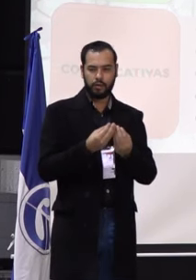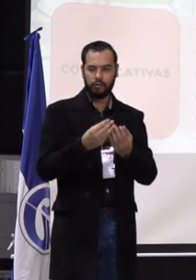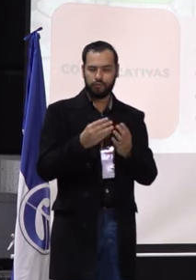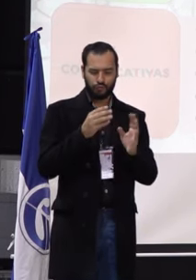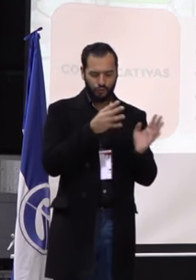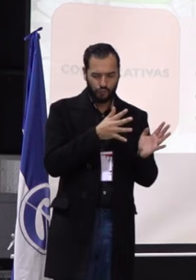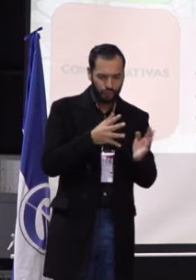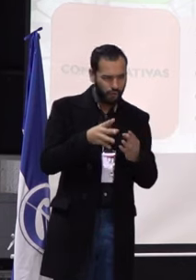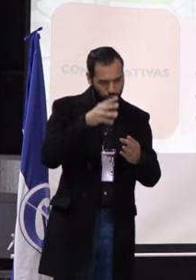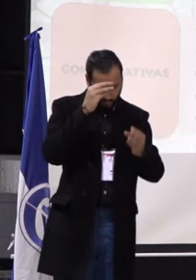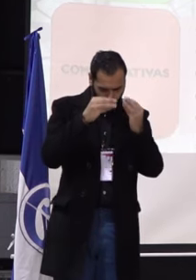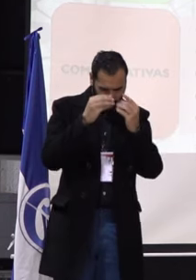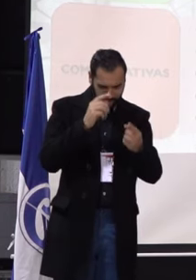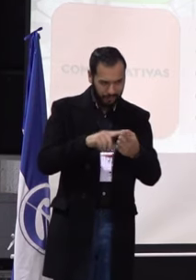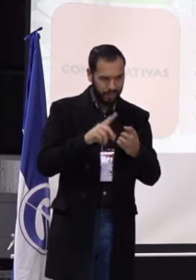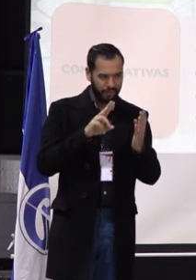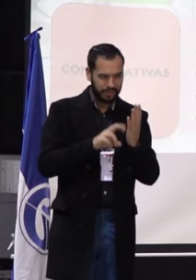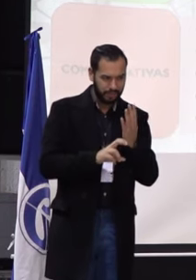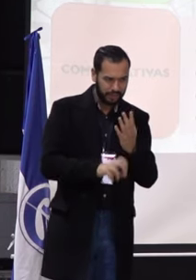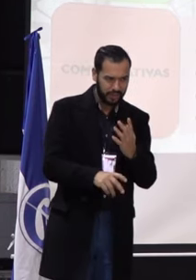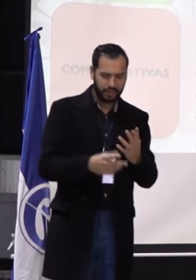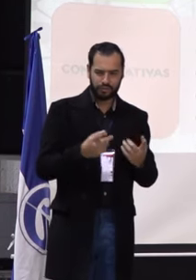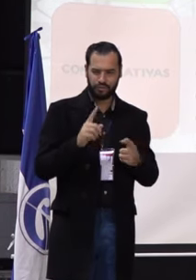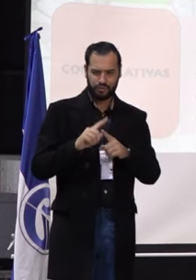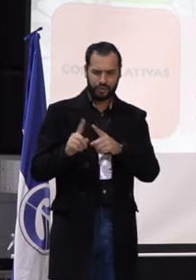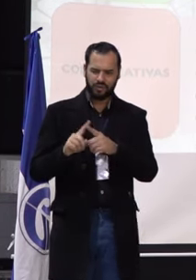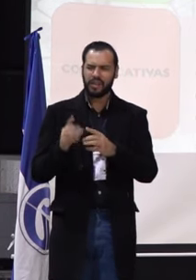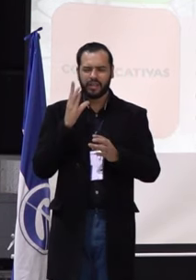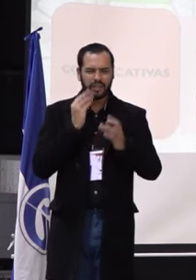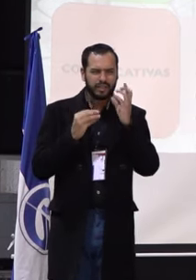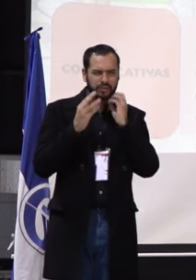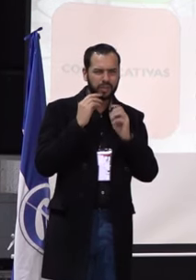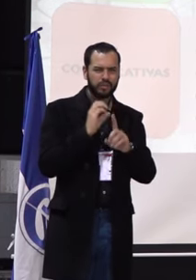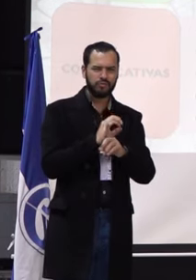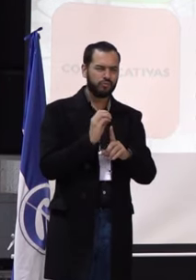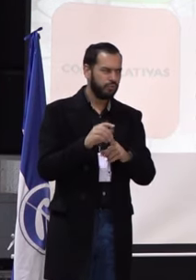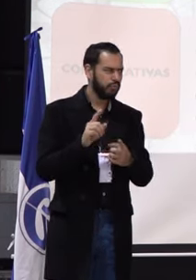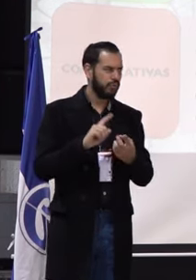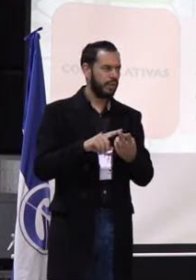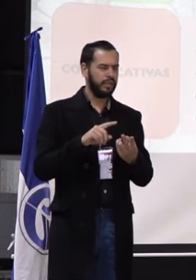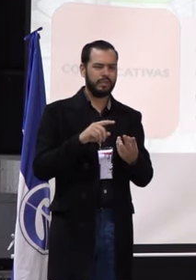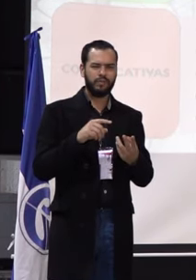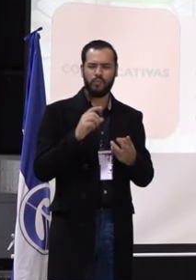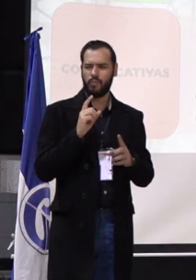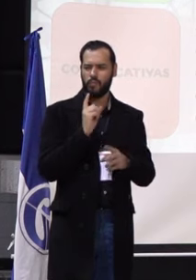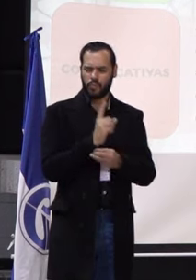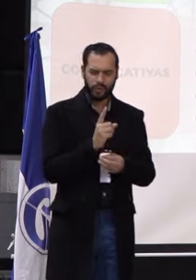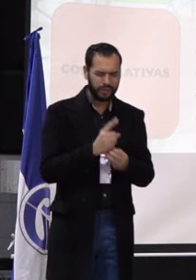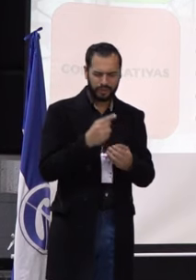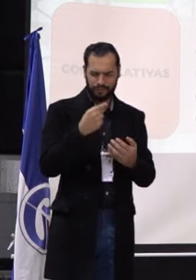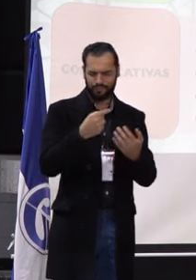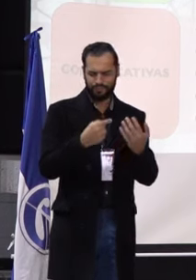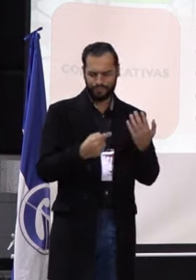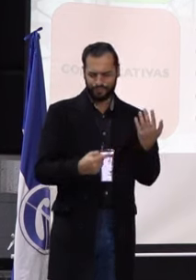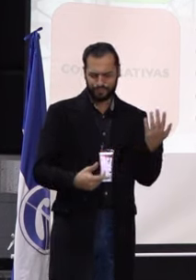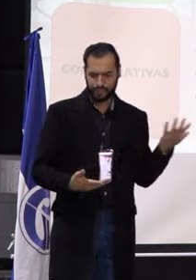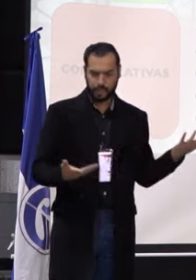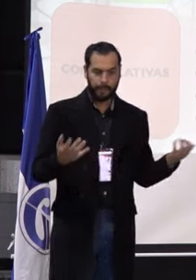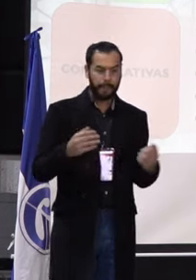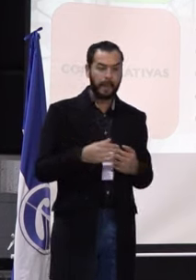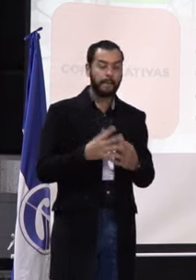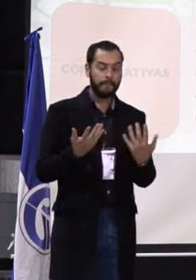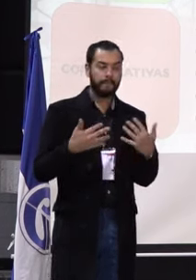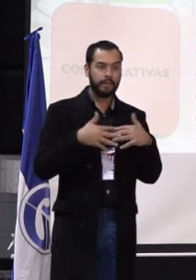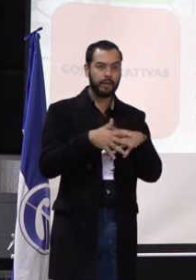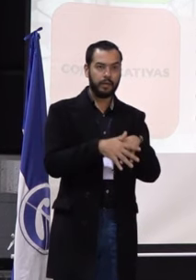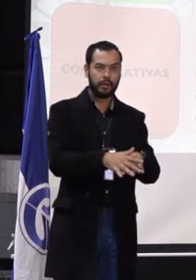investigación, de también experiencias culturales, políticas. A partir de esta